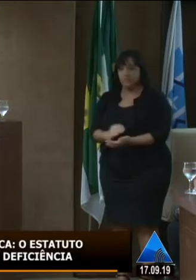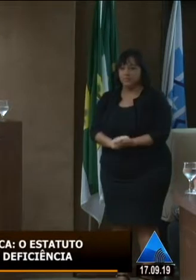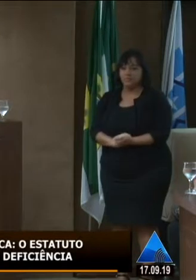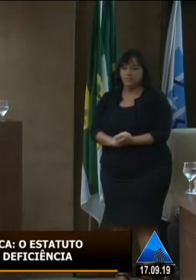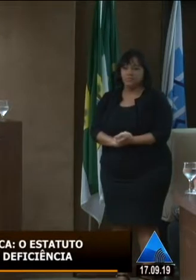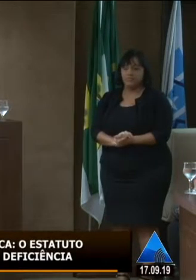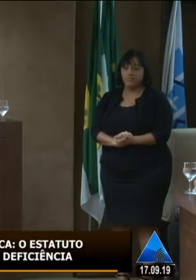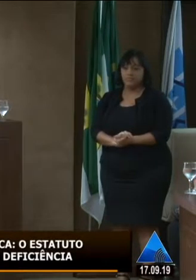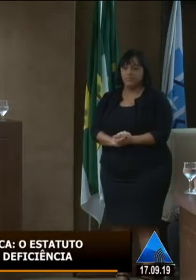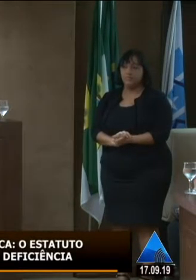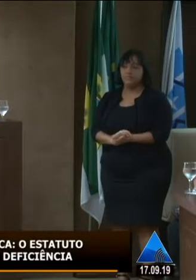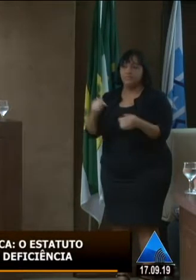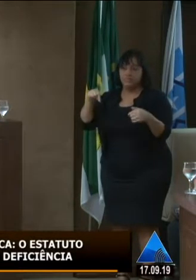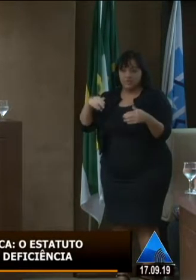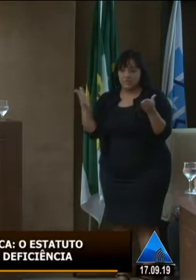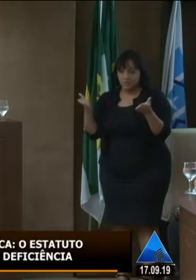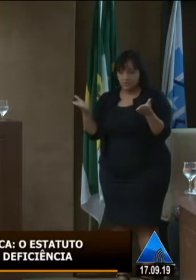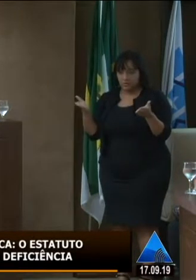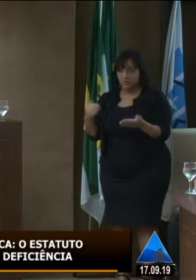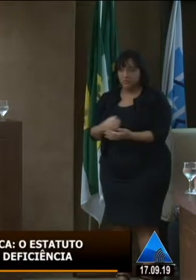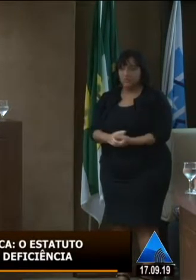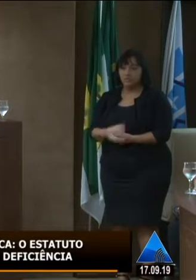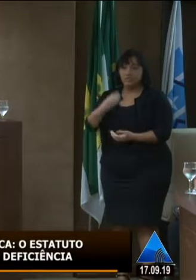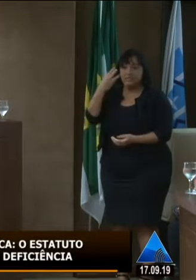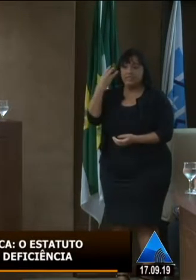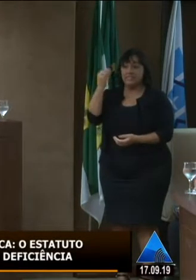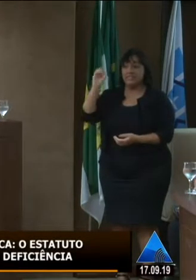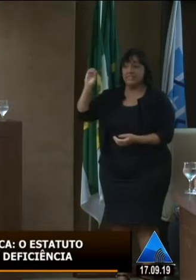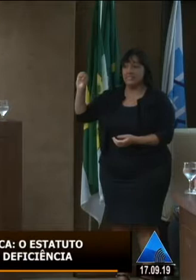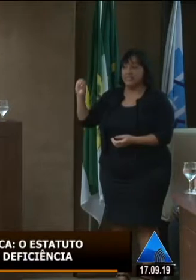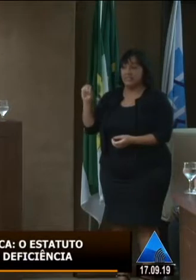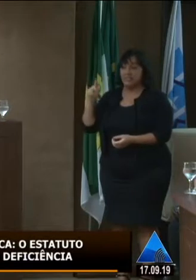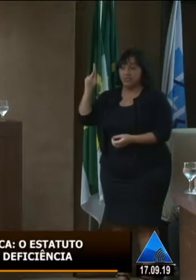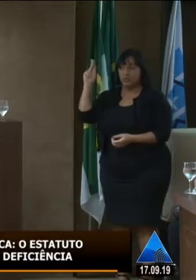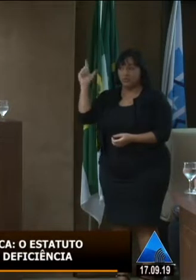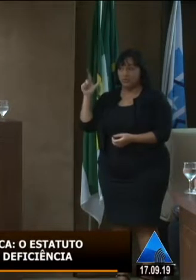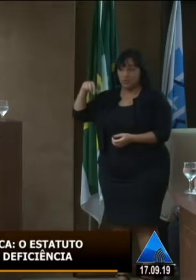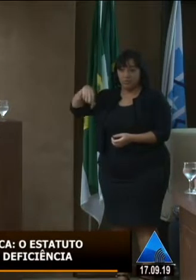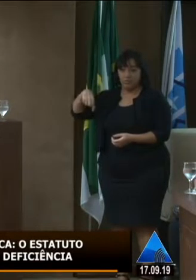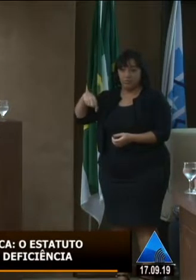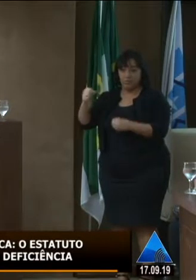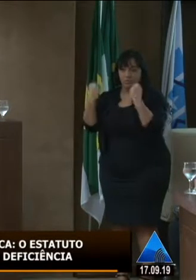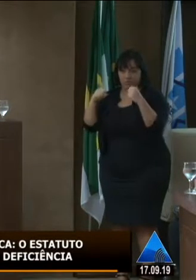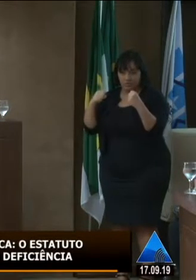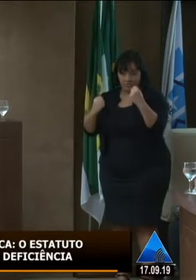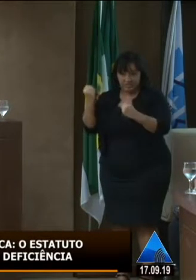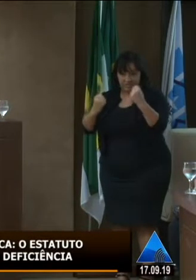que veio de quase 300 quilômetros, minha cidade, e o pessoal de Carnaúbas,